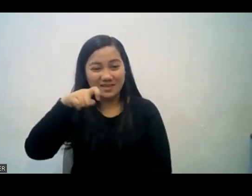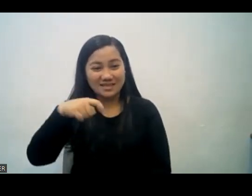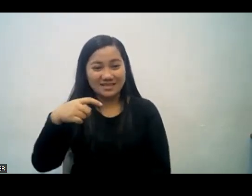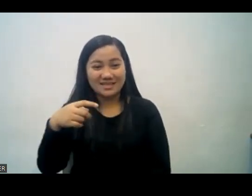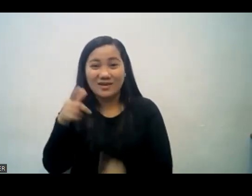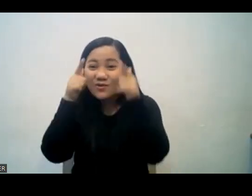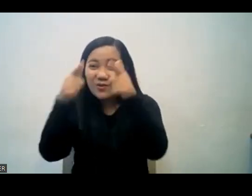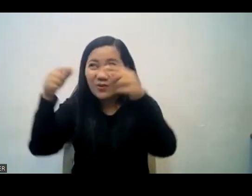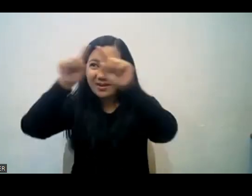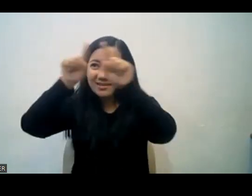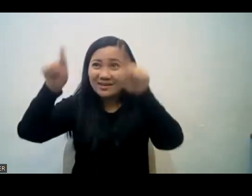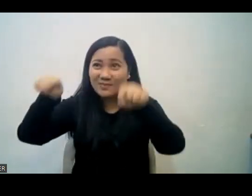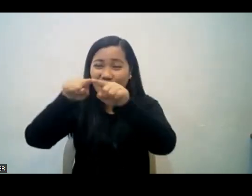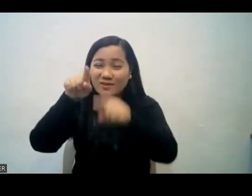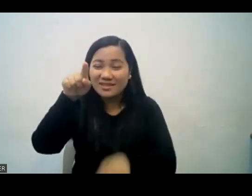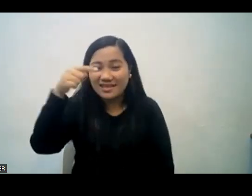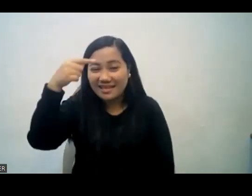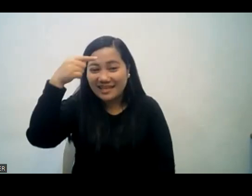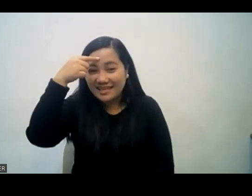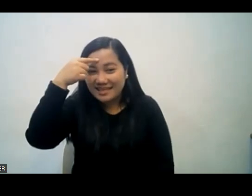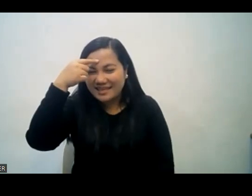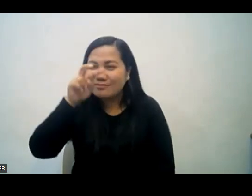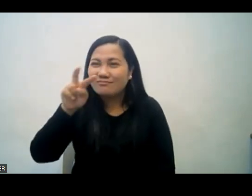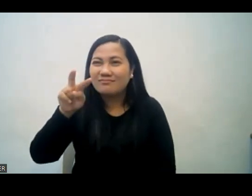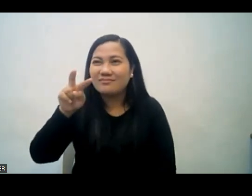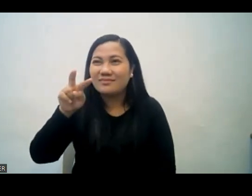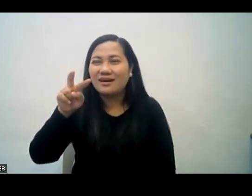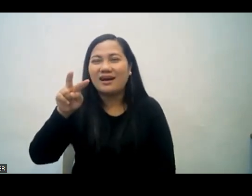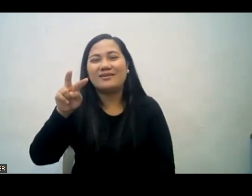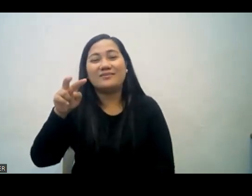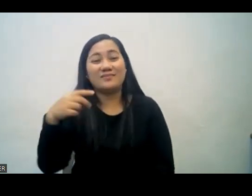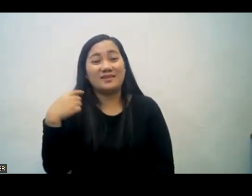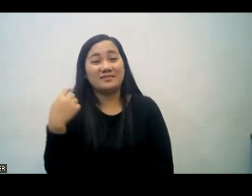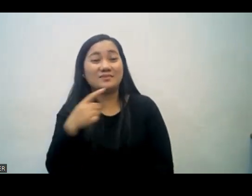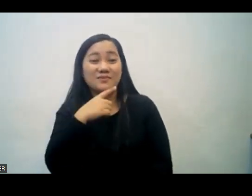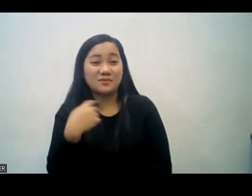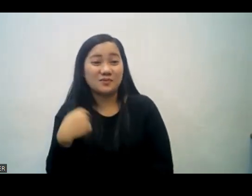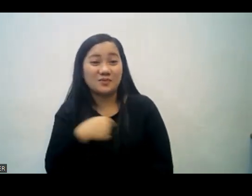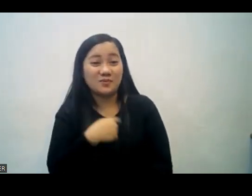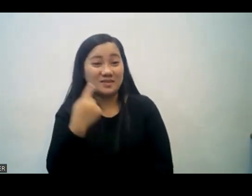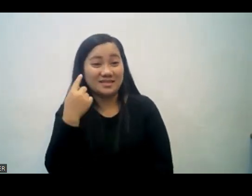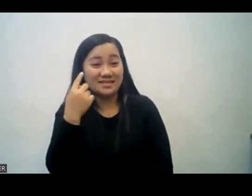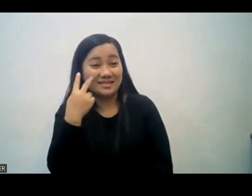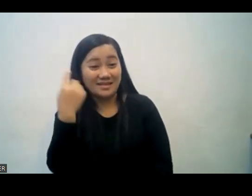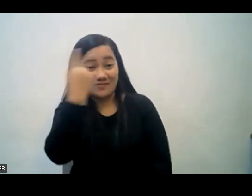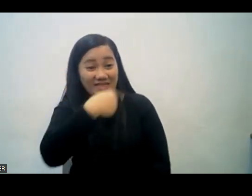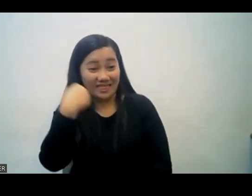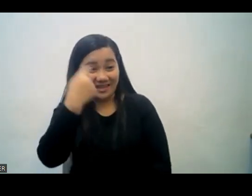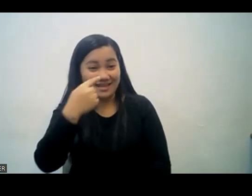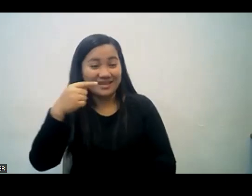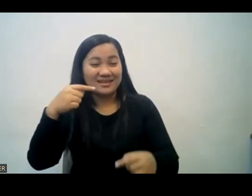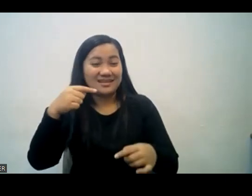tignan mo po yung sign board sa kanyang no. on on on management on construction